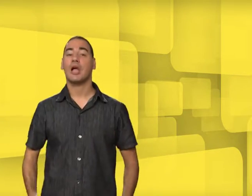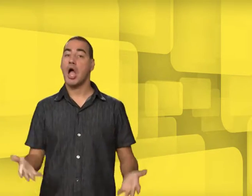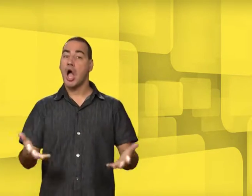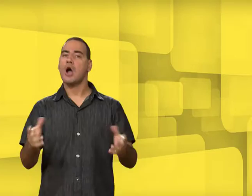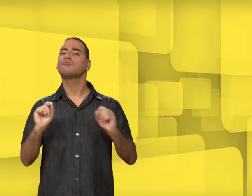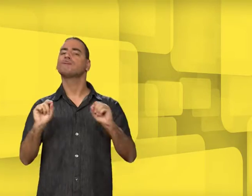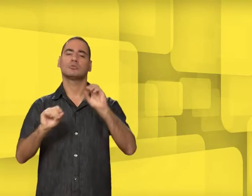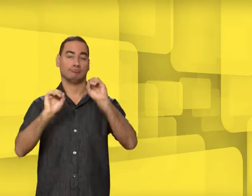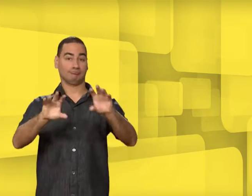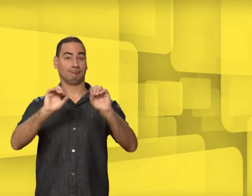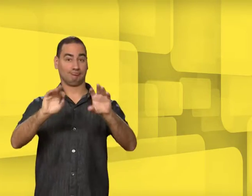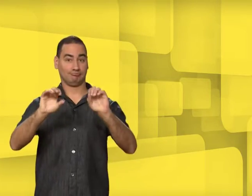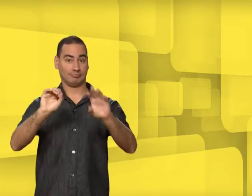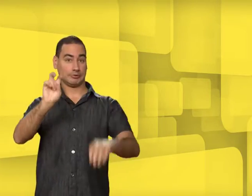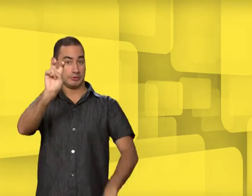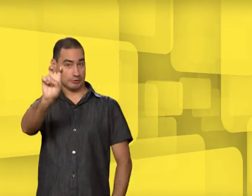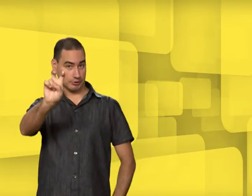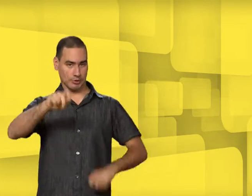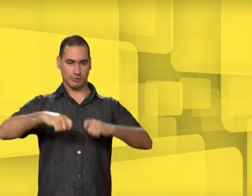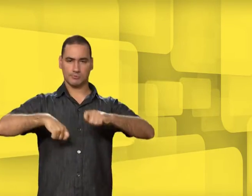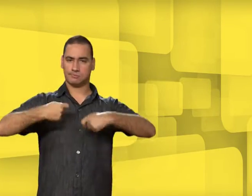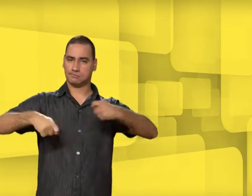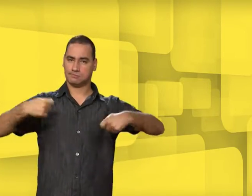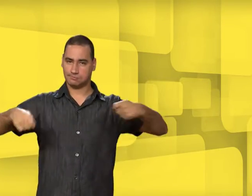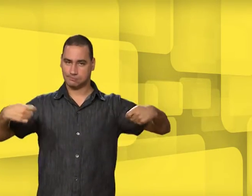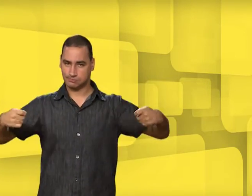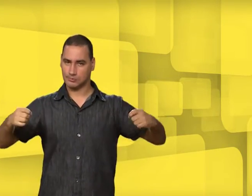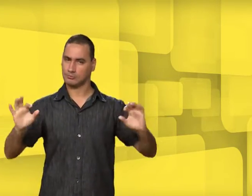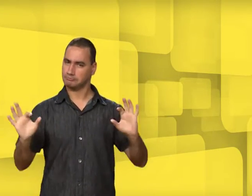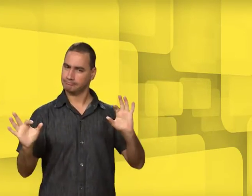Agora, eu vou ensinar 5 sinais sobre esse episódio.